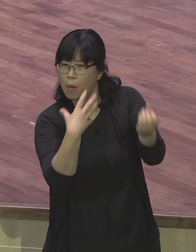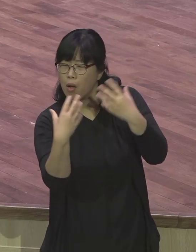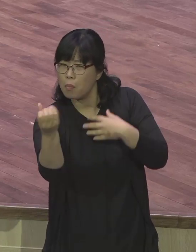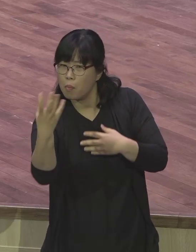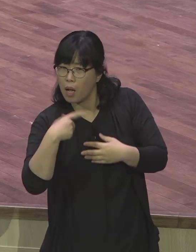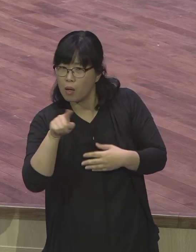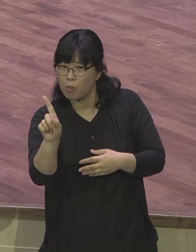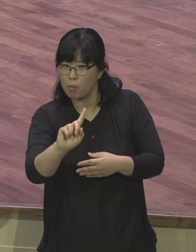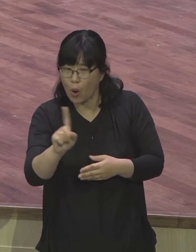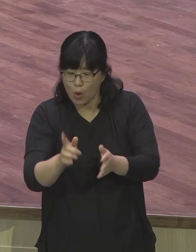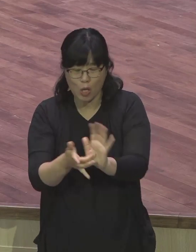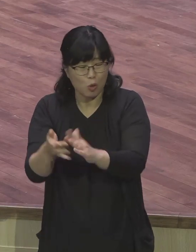해를 끼쳤다 하더니